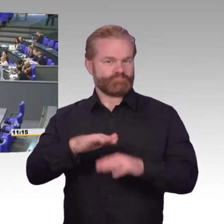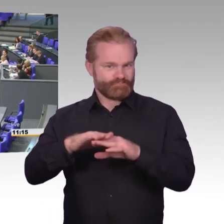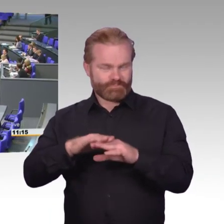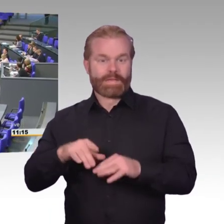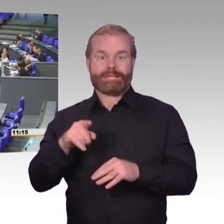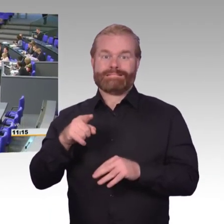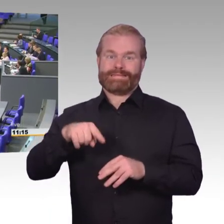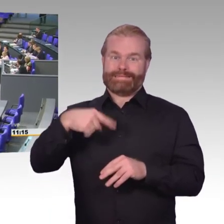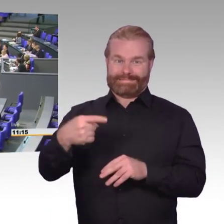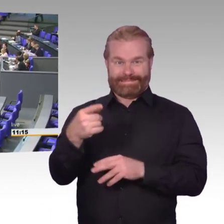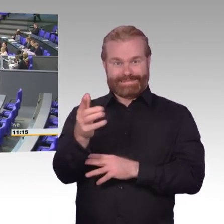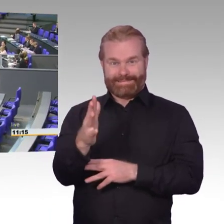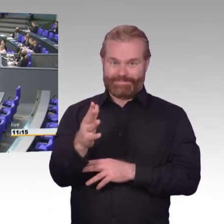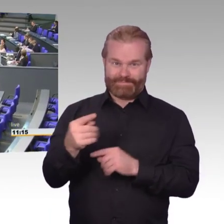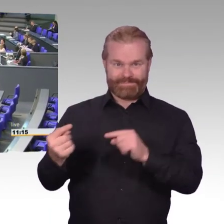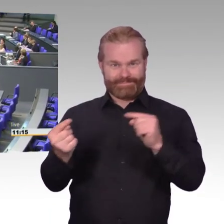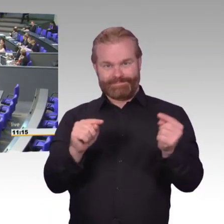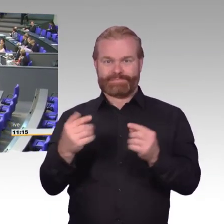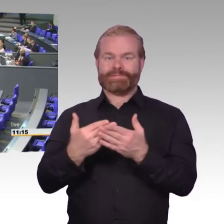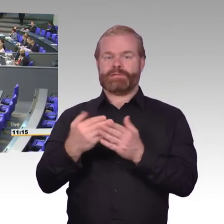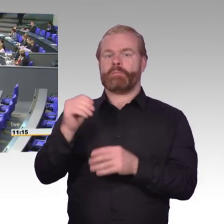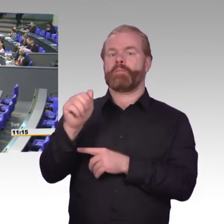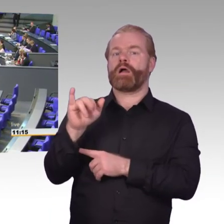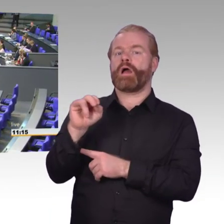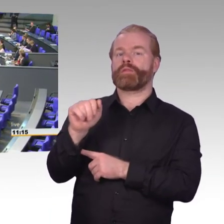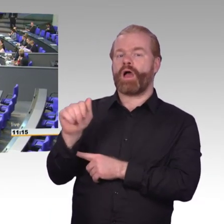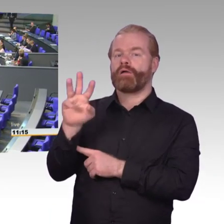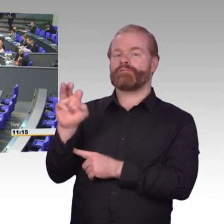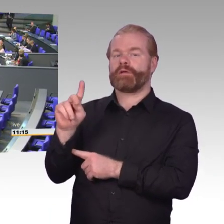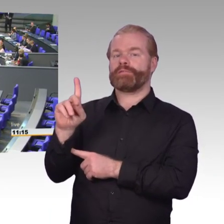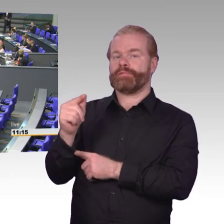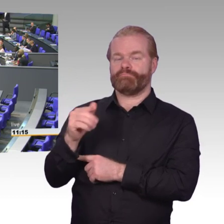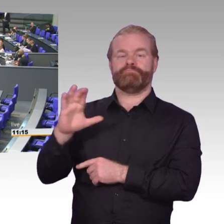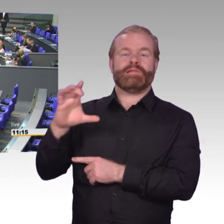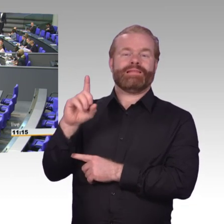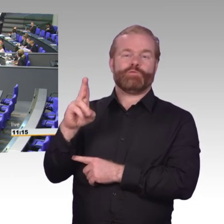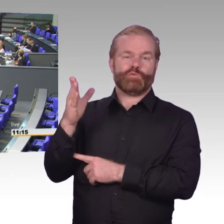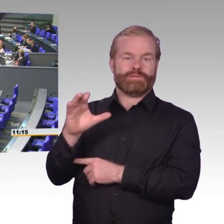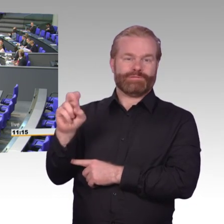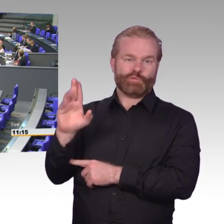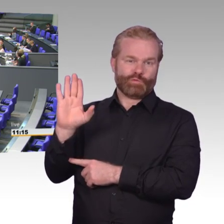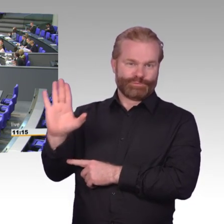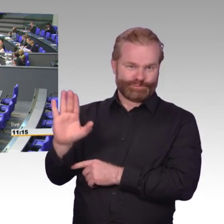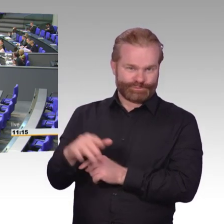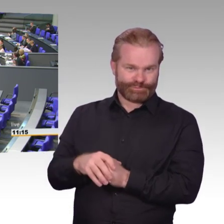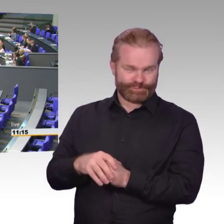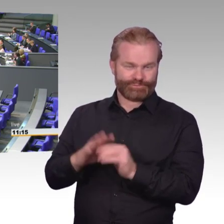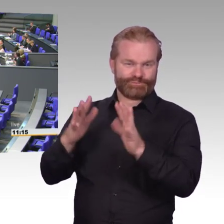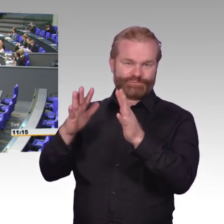Sehr geehrte Frau Präsidentin, liebe Kolleginnen und Kollegen, lieber Herr Schulz, es ist schön, dass wir Sie wieder hier im Plenum mit